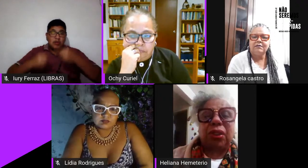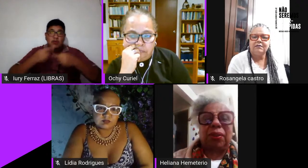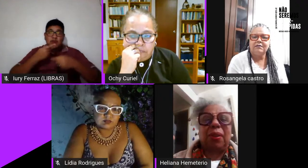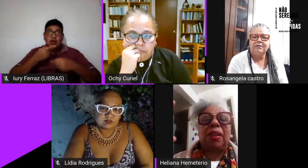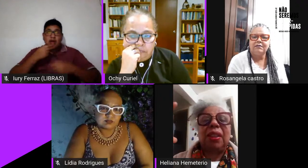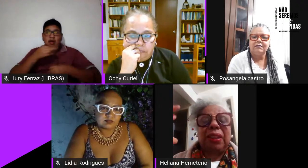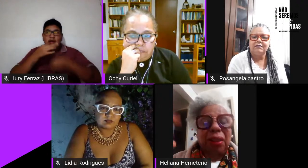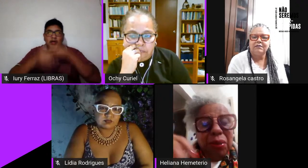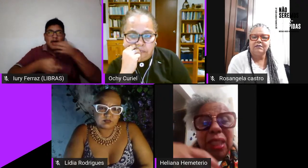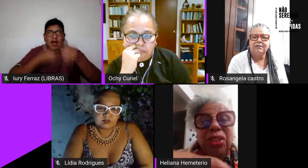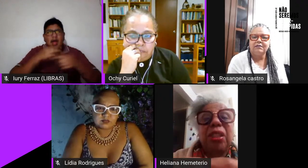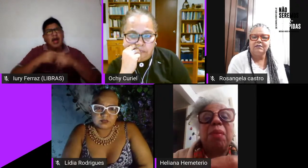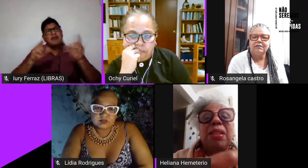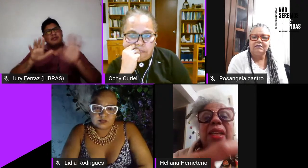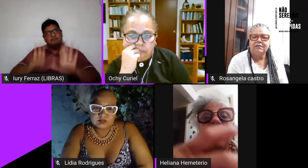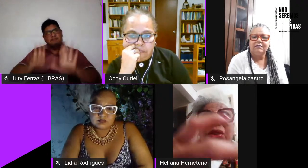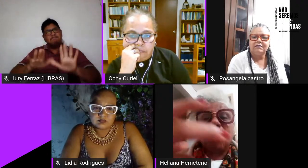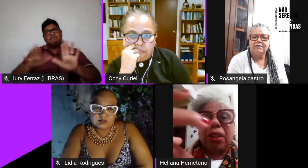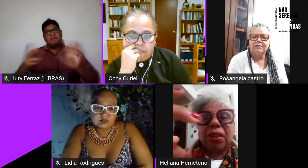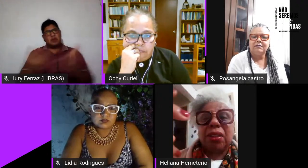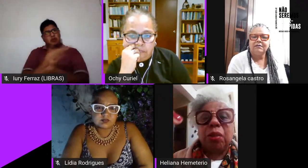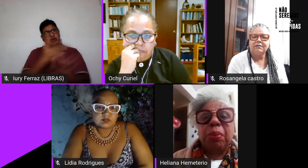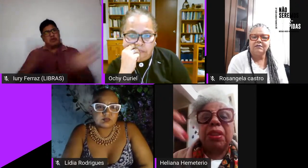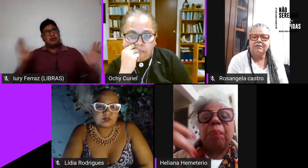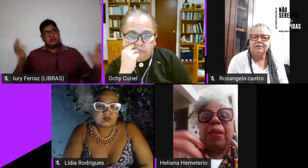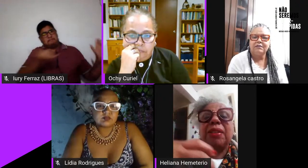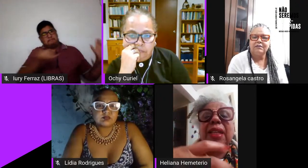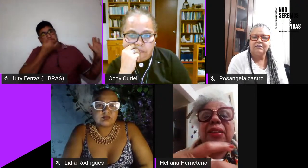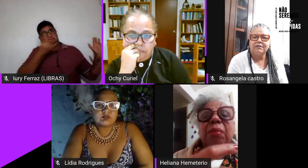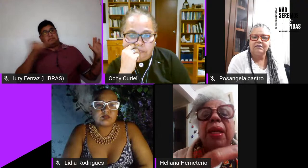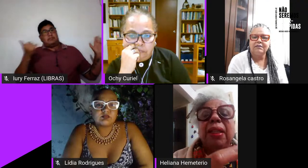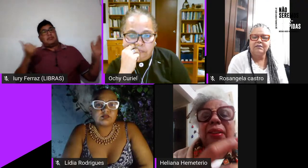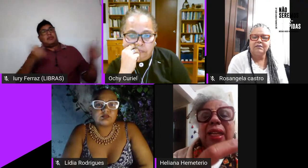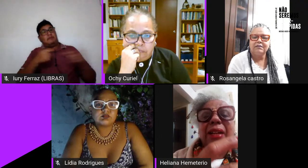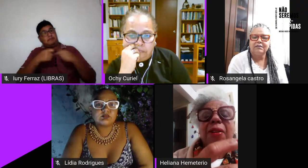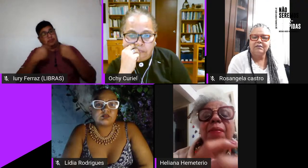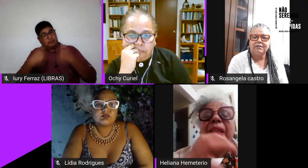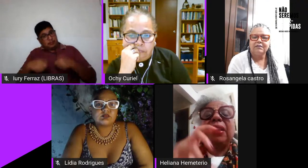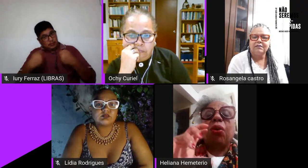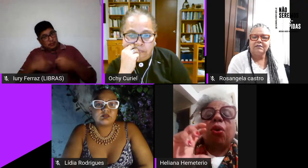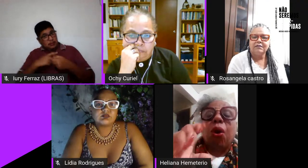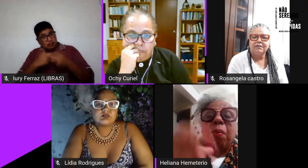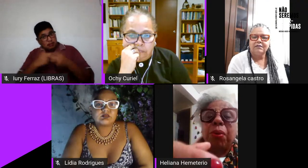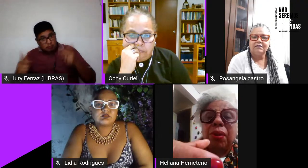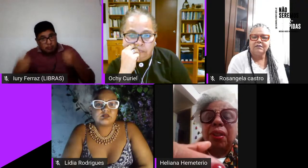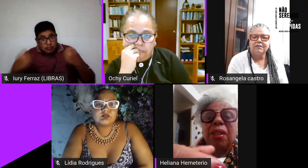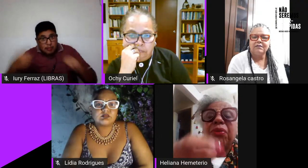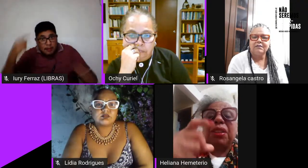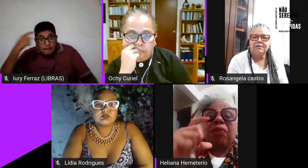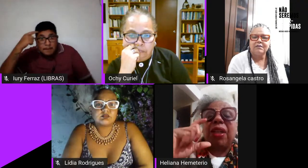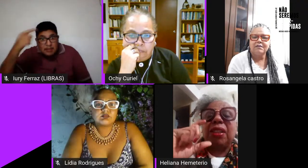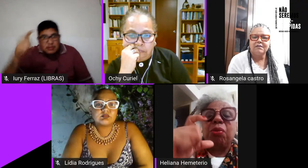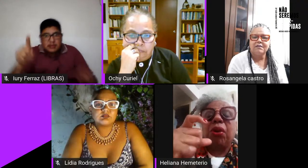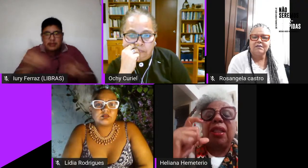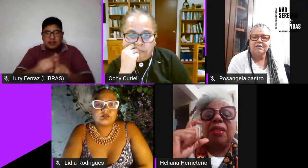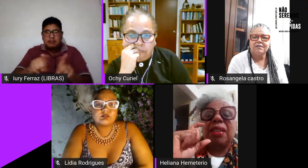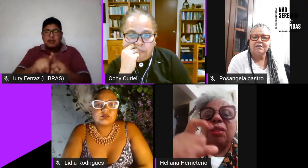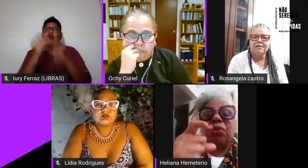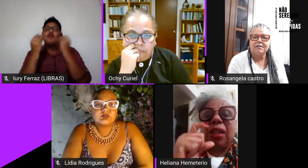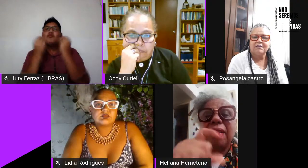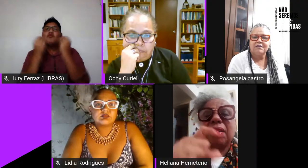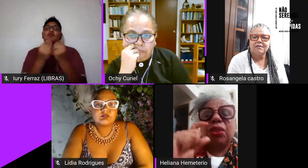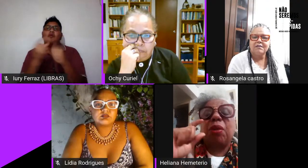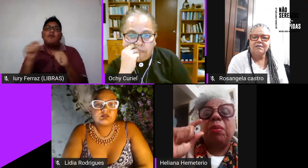partido então a gente tem uma série de coisas que a gente precisa pensar também né então como você fazer uma